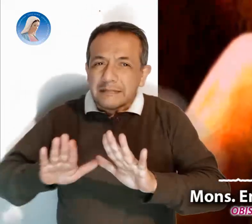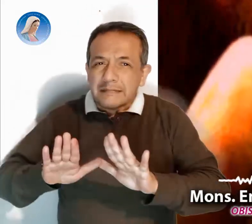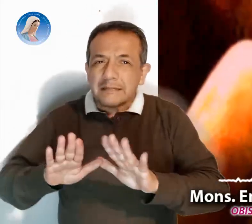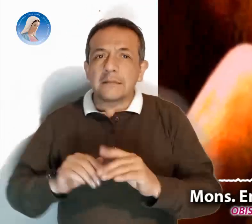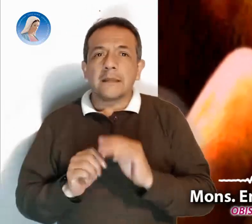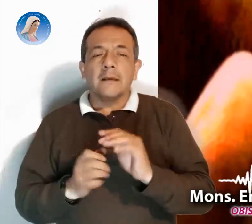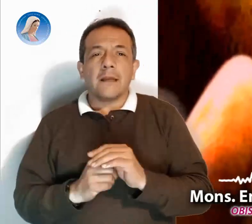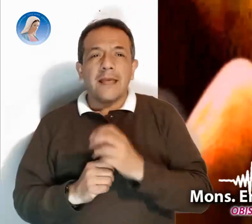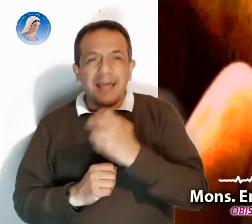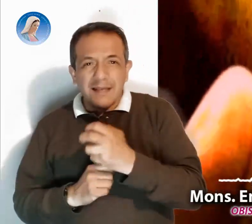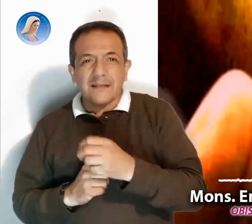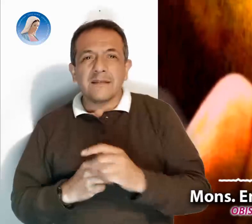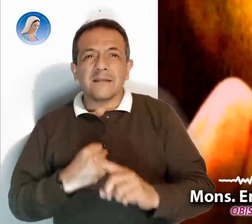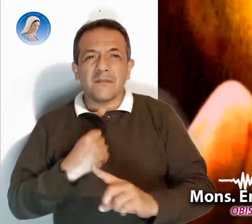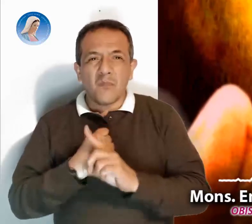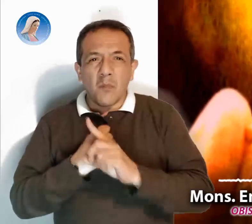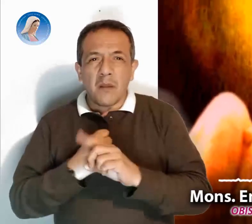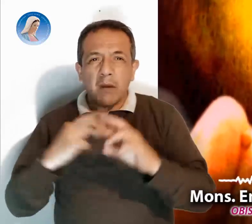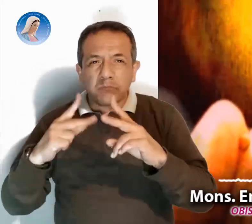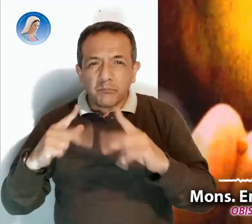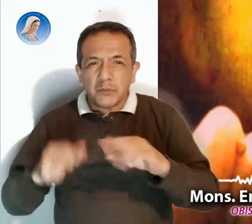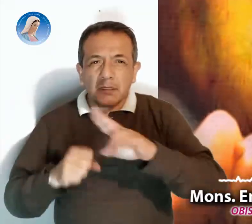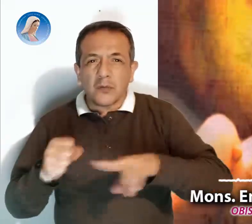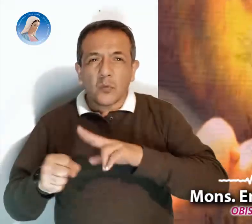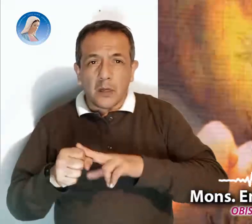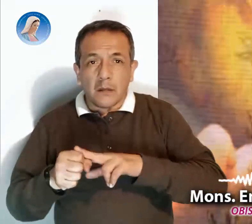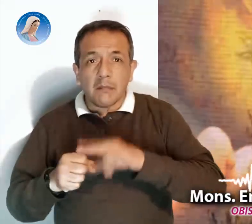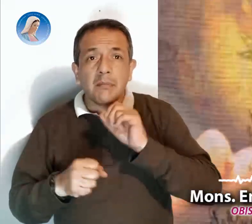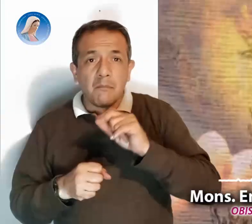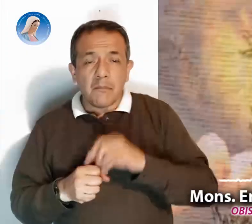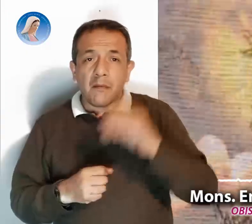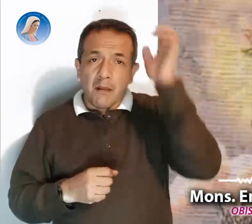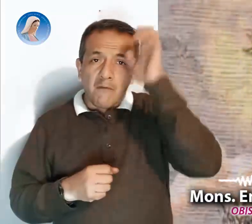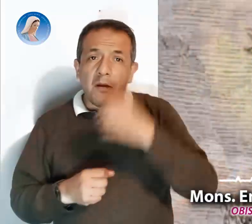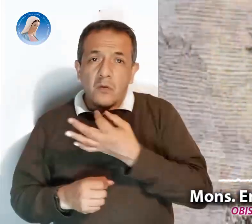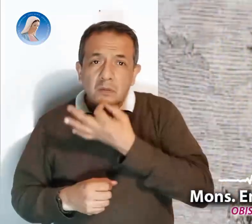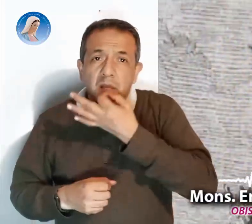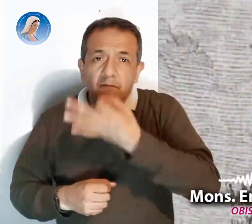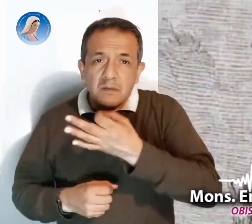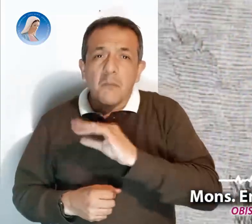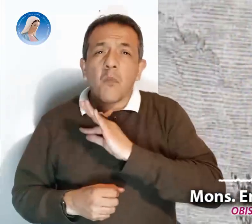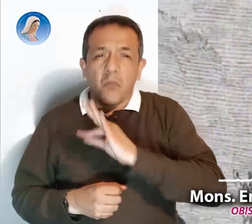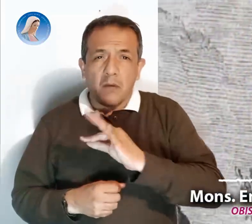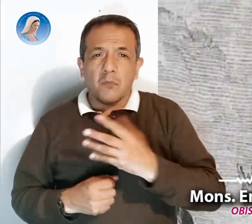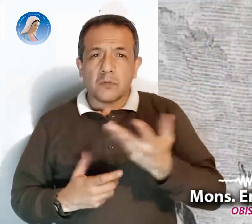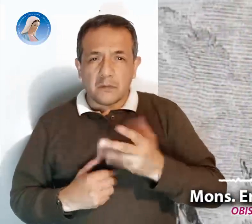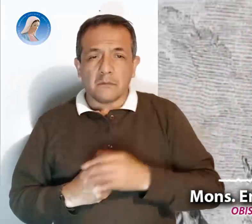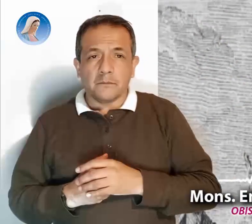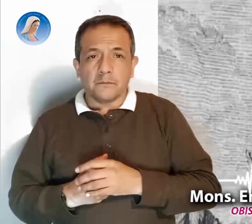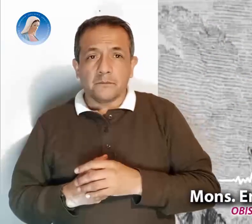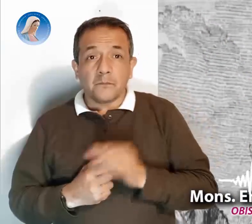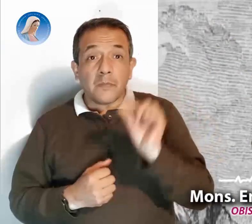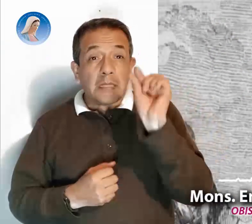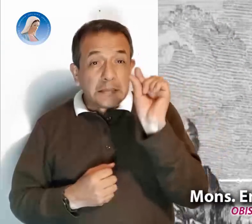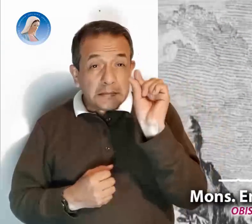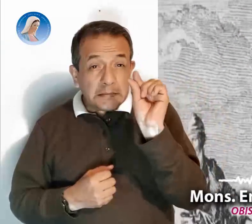El mismo Evangelio también nos anima a que tengamos esperanza. La insignificante semilla